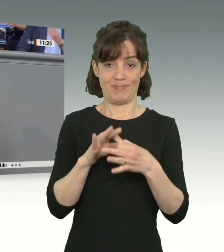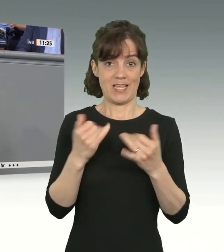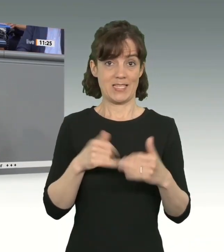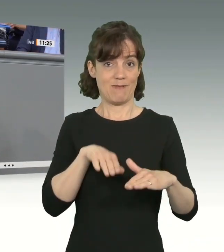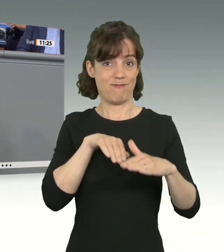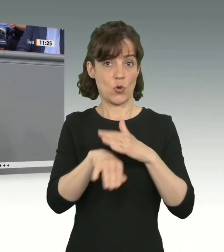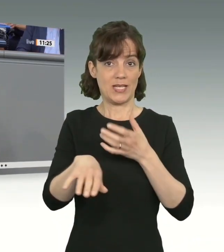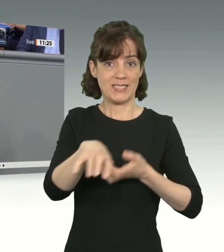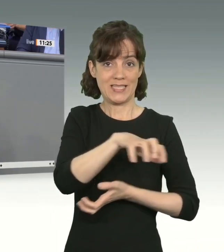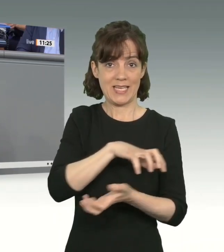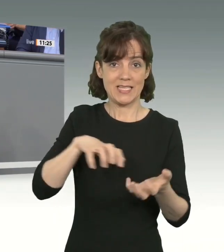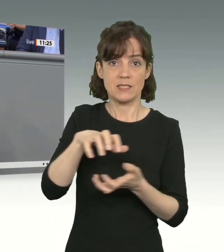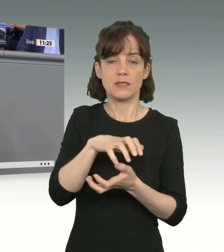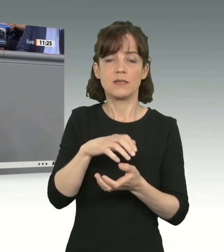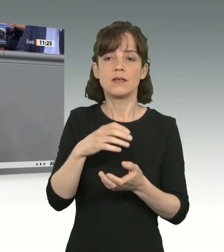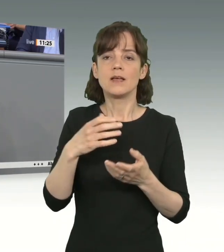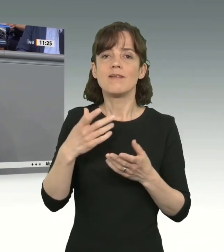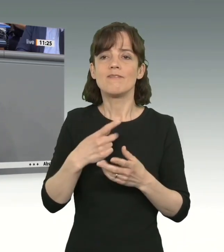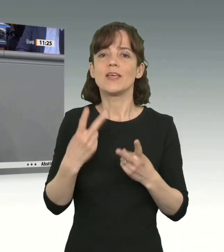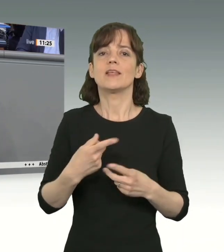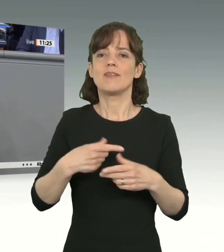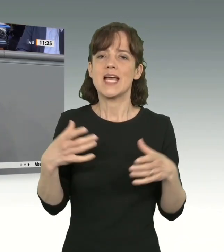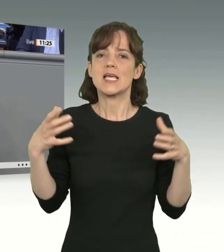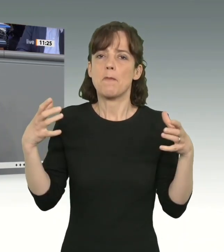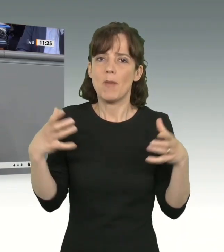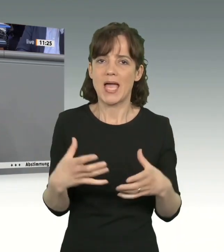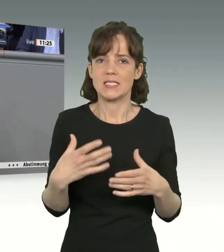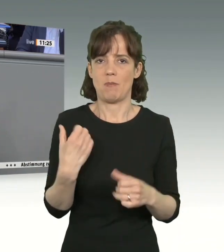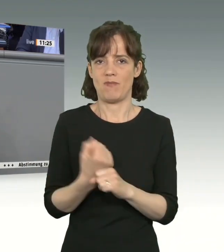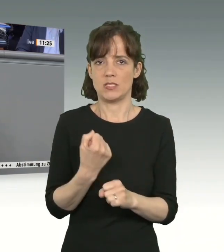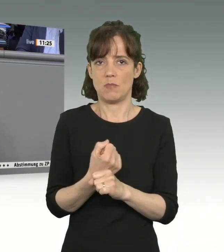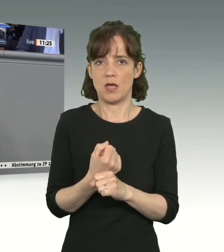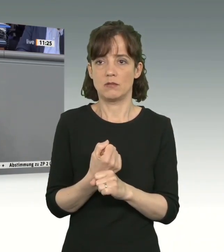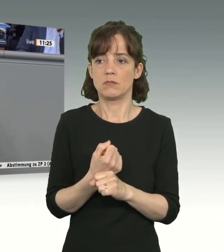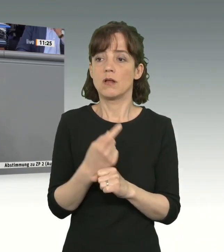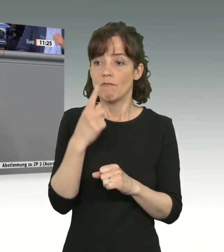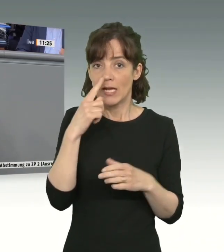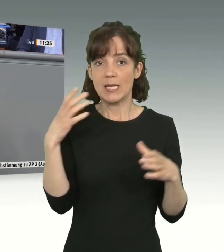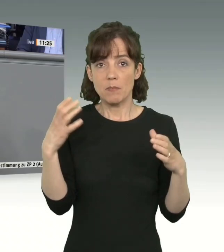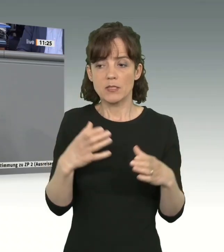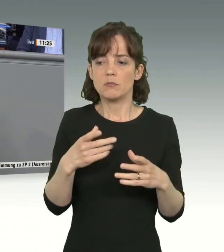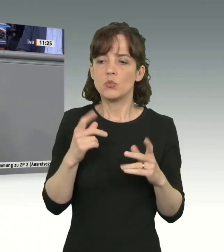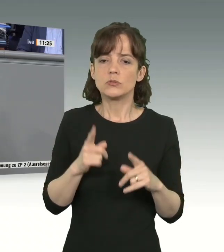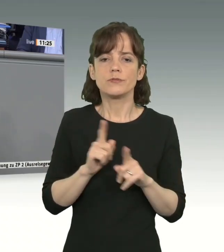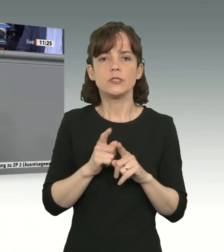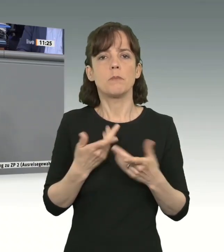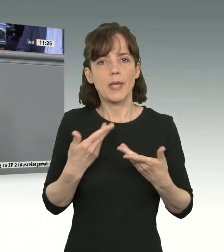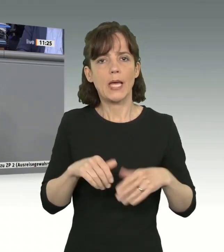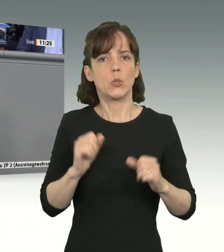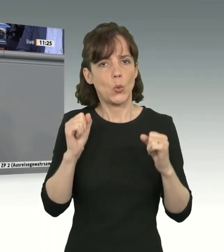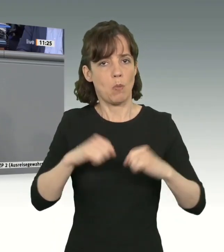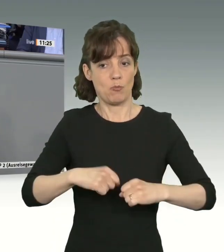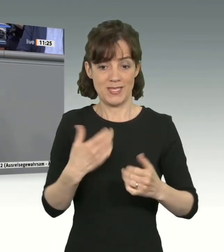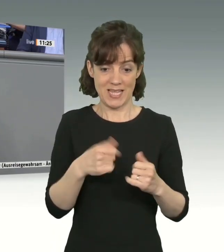auch Dinge gemeinsam auf den Weg bringen. Und dafür muss man auch Zugeständnisse machen. Und genau das machen wir in diesem